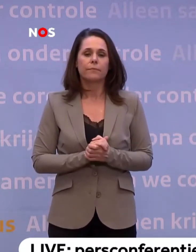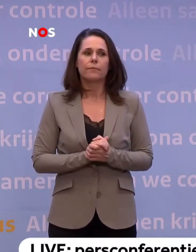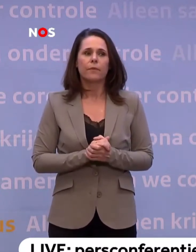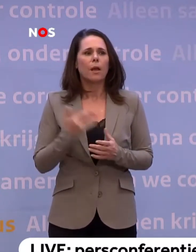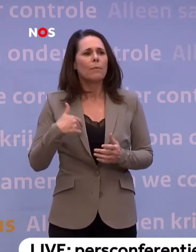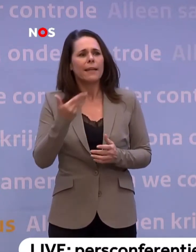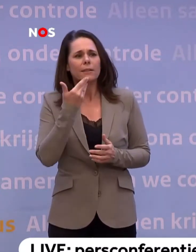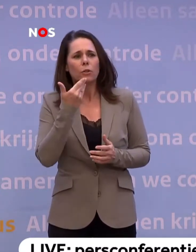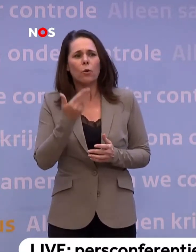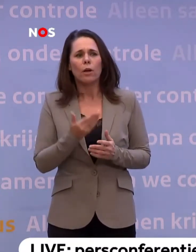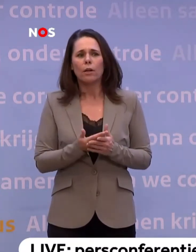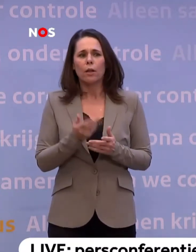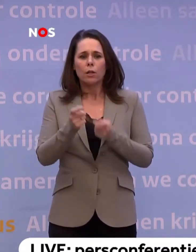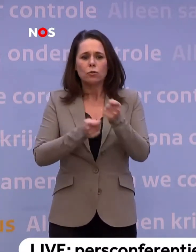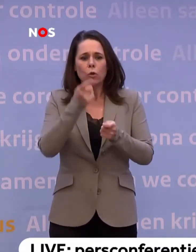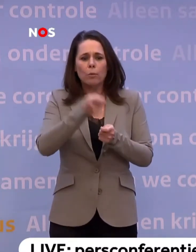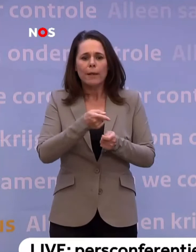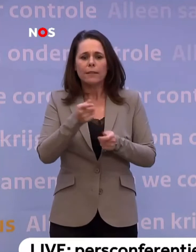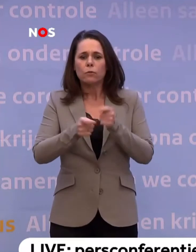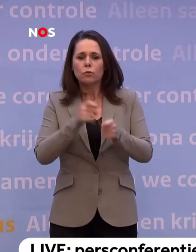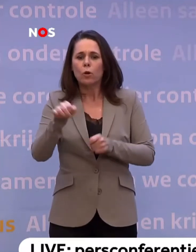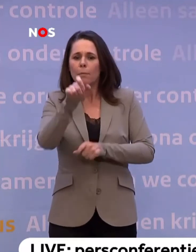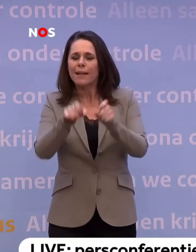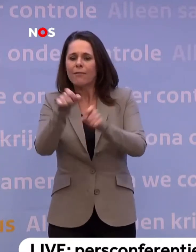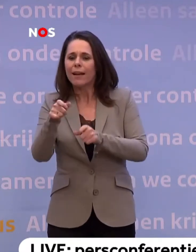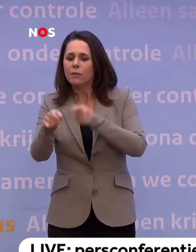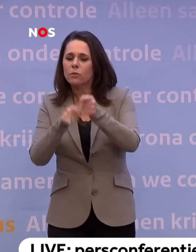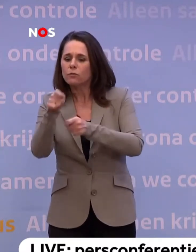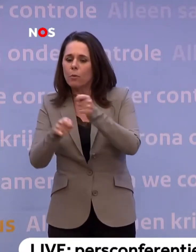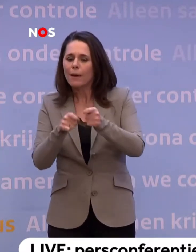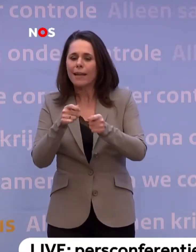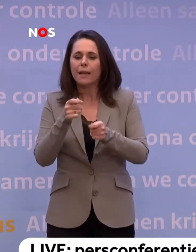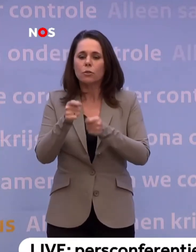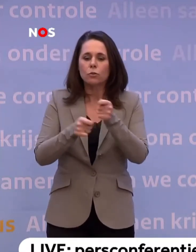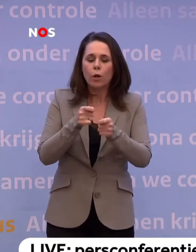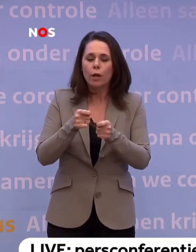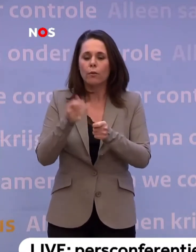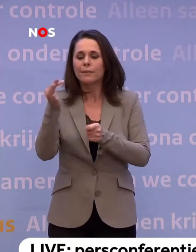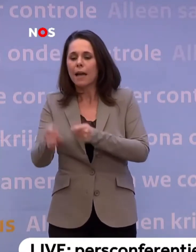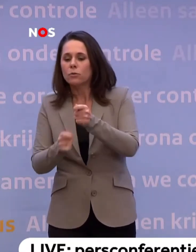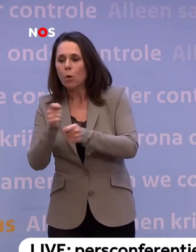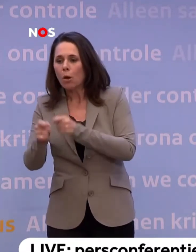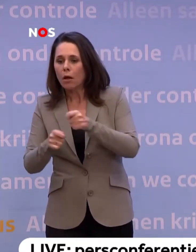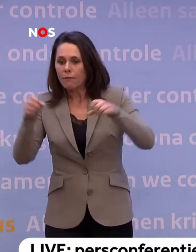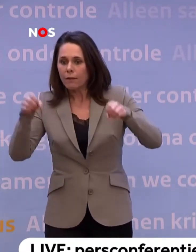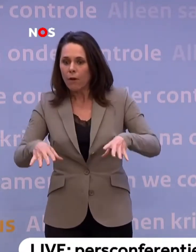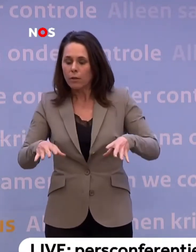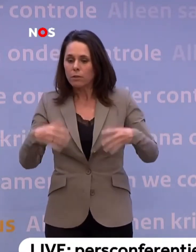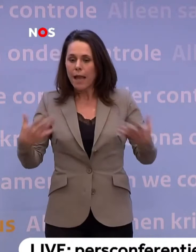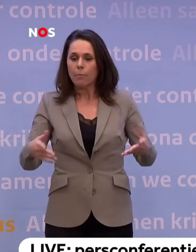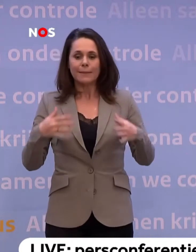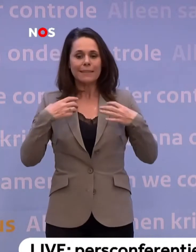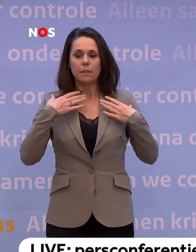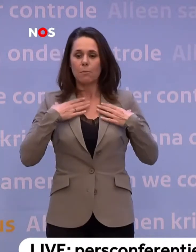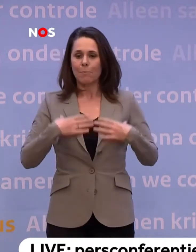Vervalt de zorgplicht voor zorgmedewerkers... ...vervolgens in de verpleegzorg of in de thuiszorg... ...op het moment dat zij niet meer beschikken... ...over persoonlijk beschermingsmiddelen?